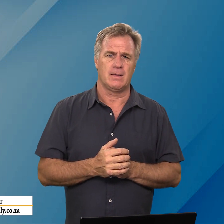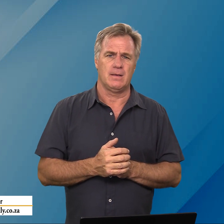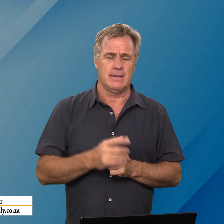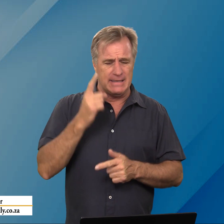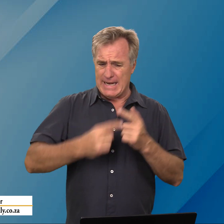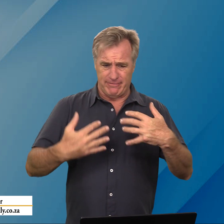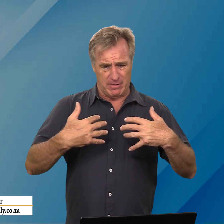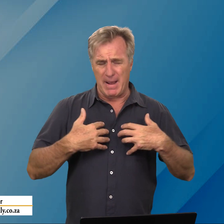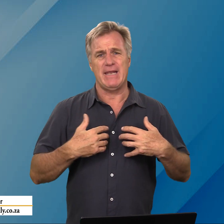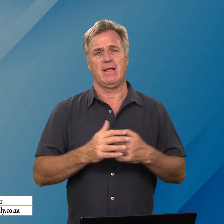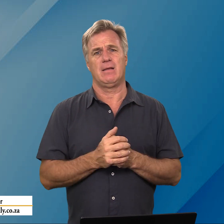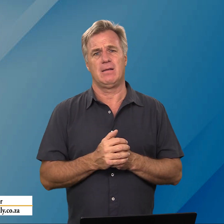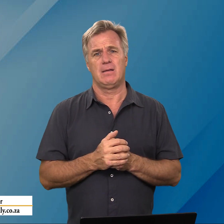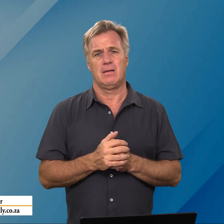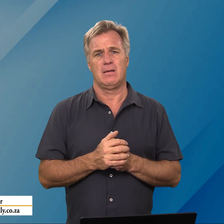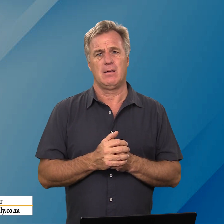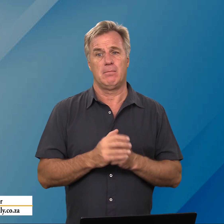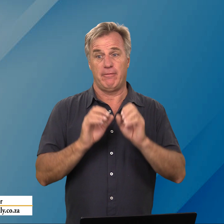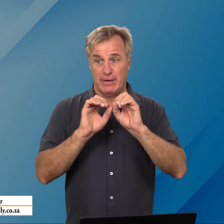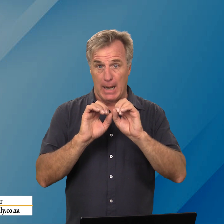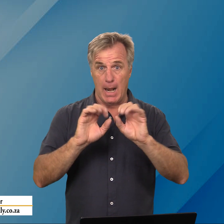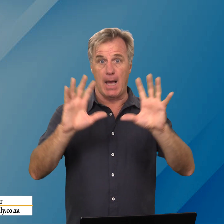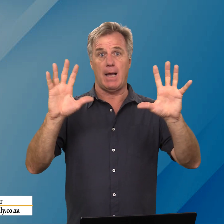nie net vir my nie maar vir een licht